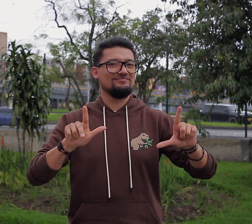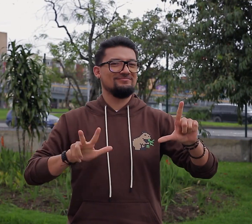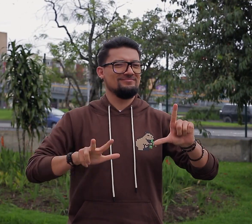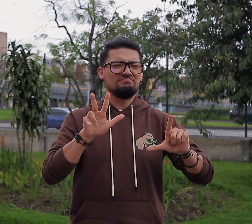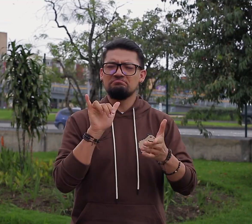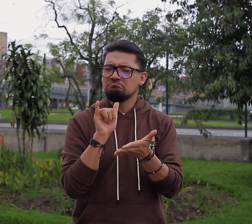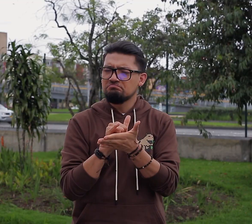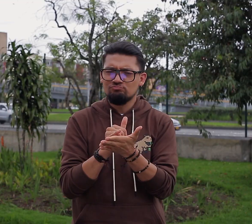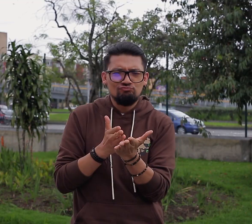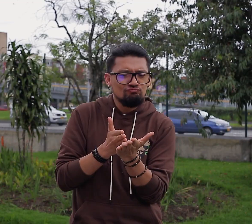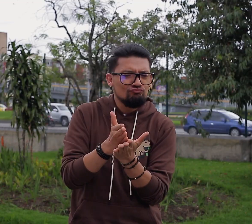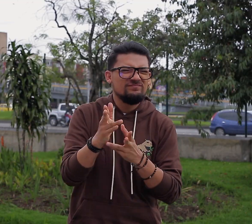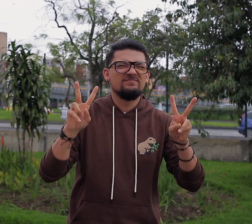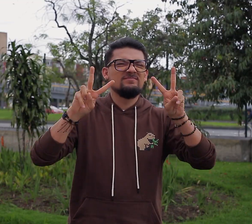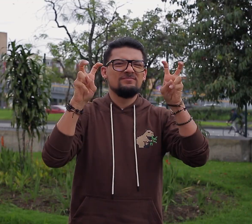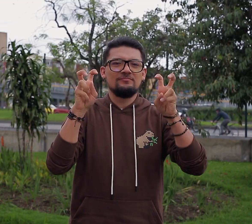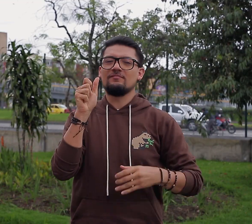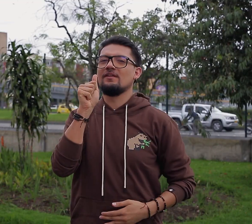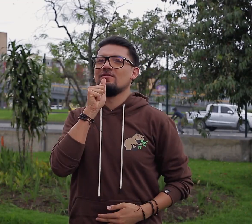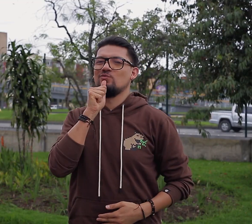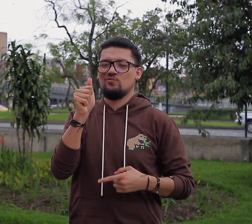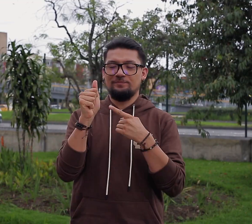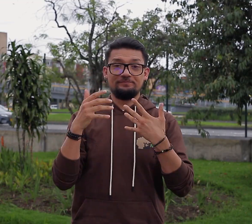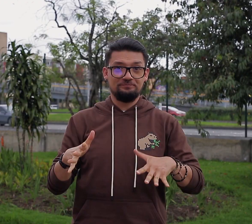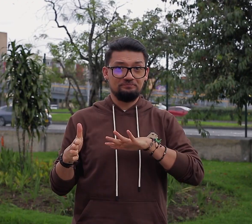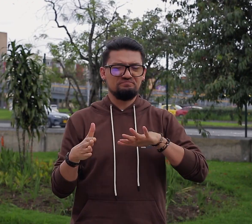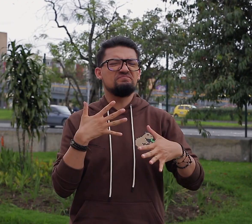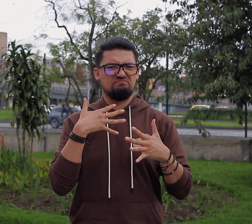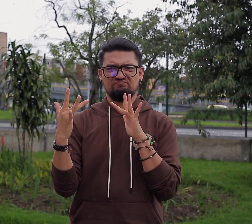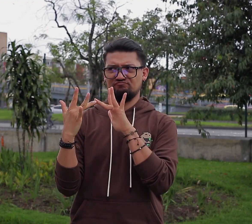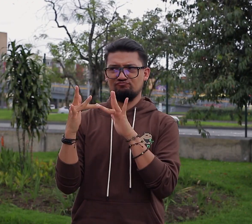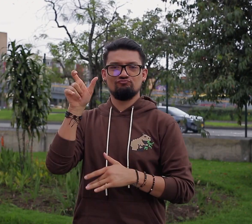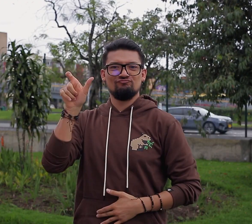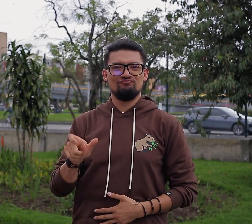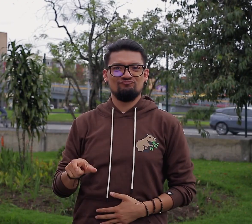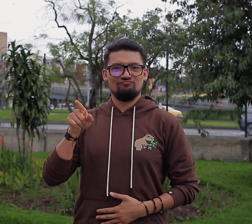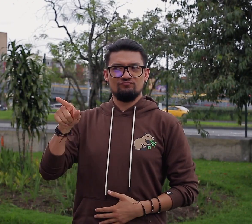En Toma el Control de Canal 13 seguimos hablando del agua.